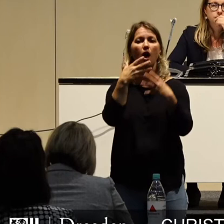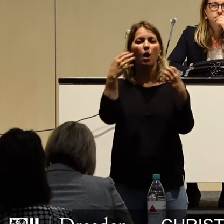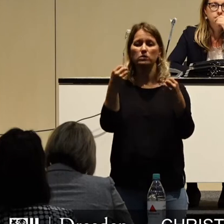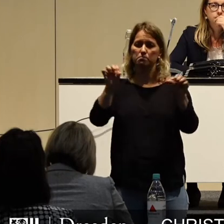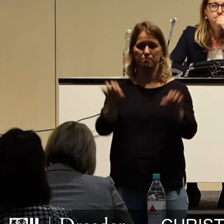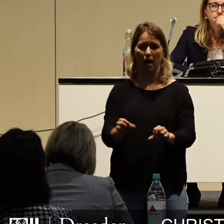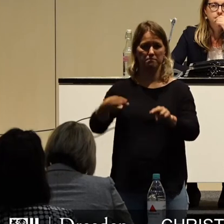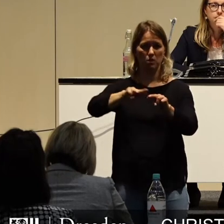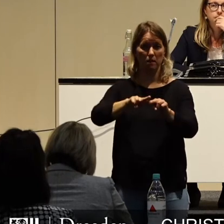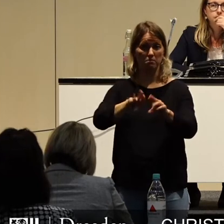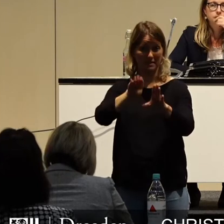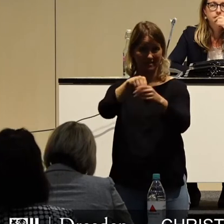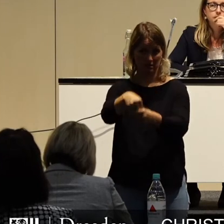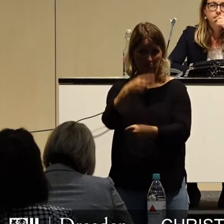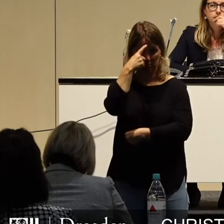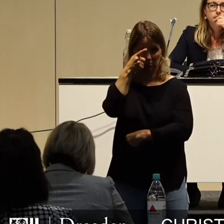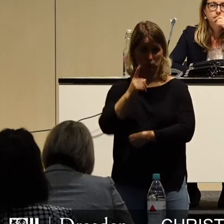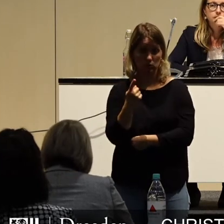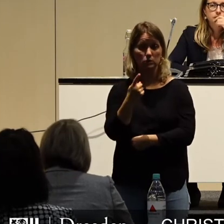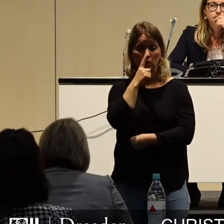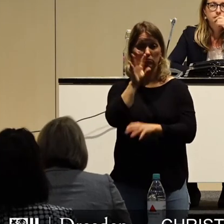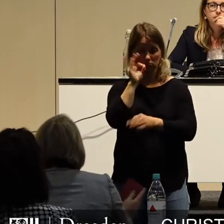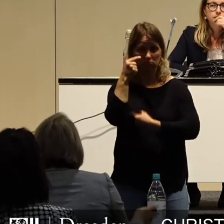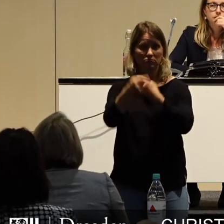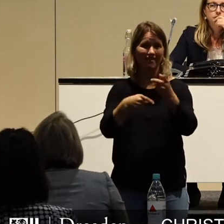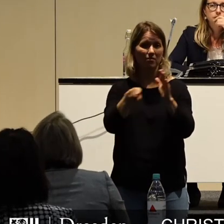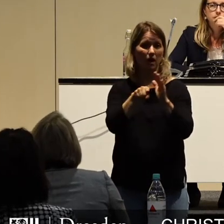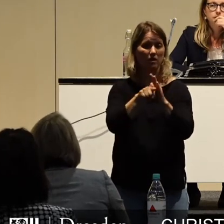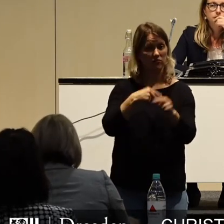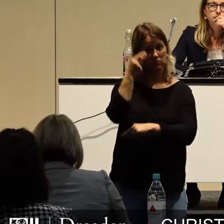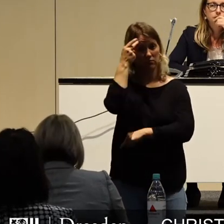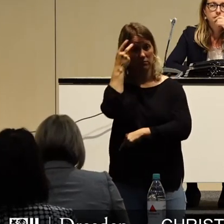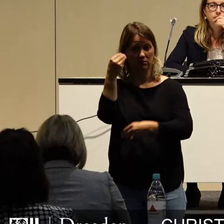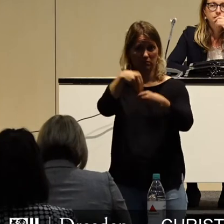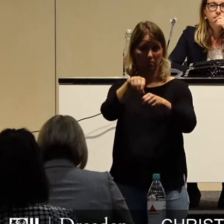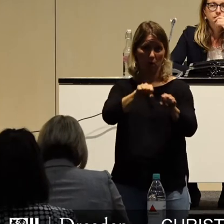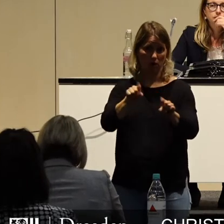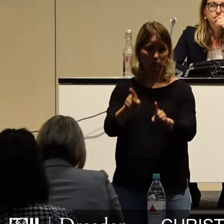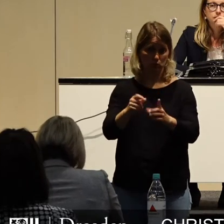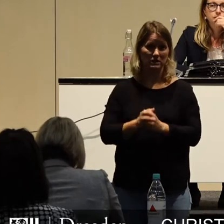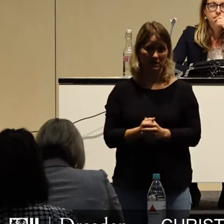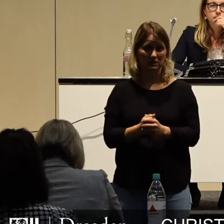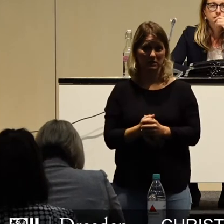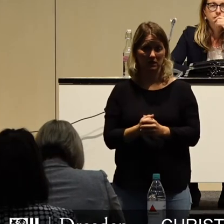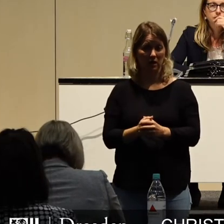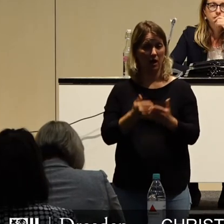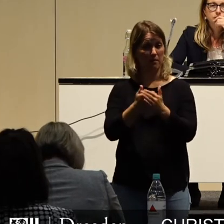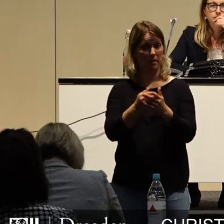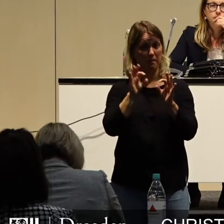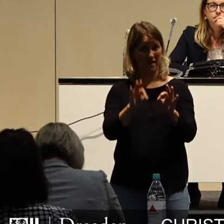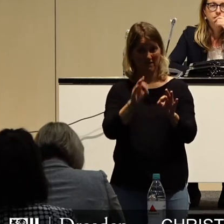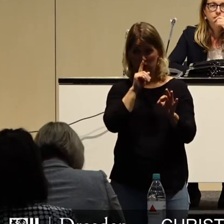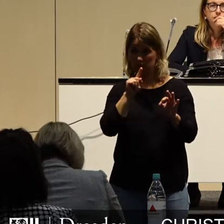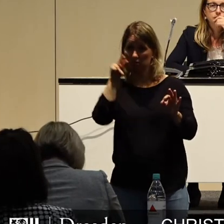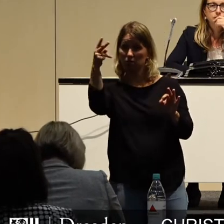mitgedacht werden und Handlungsspielraum auch für solche negativen Szenarien muss erhalten bleiben. Da sei an Gütersloh erinnert, wenn wir so etwas in Dresden auch